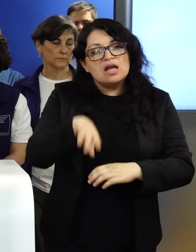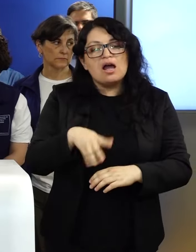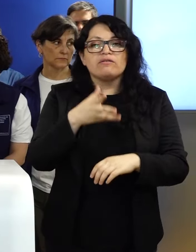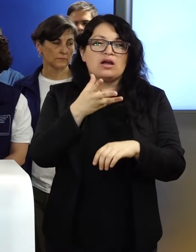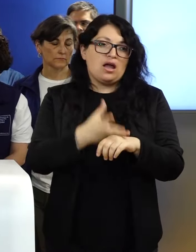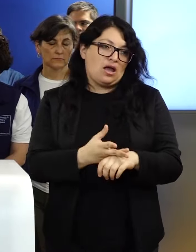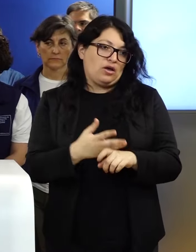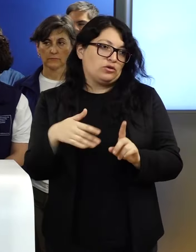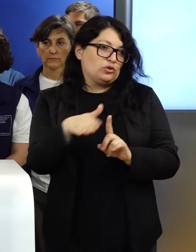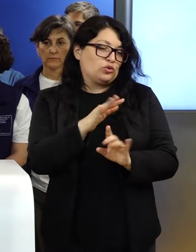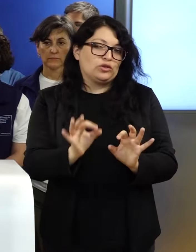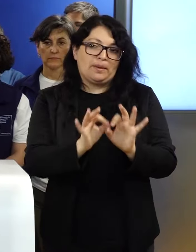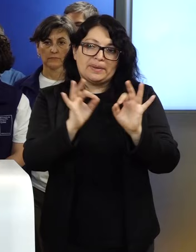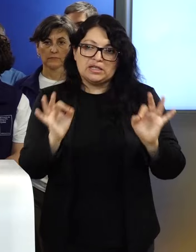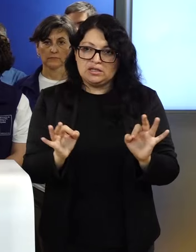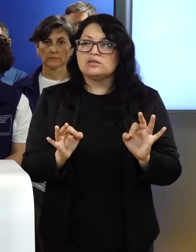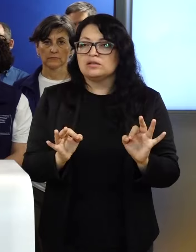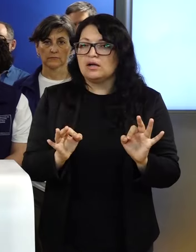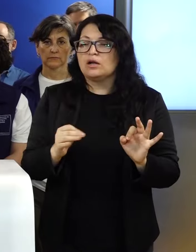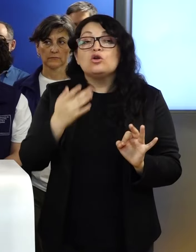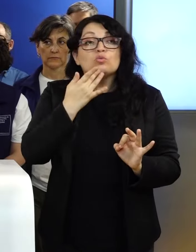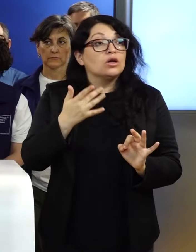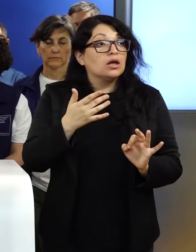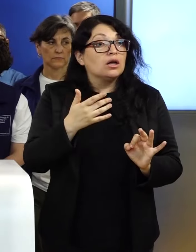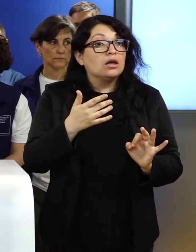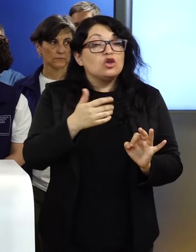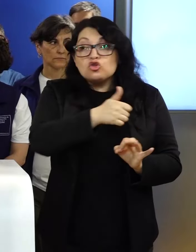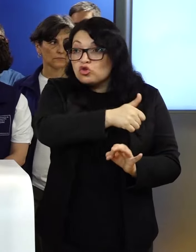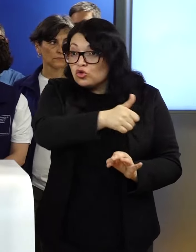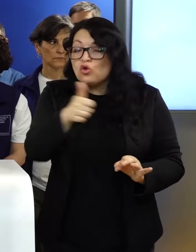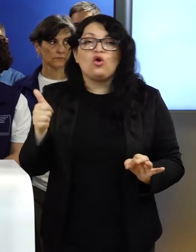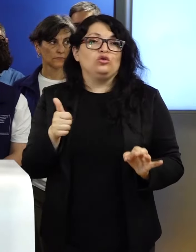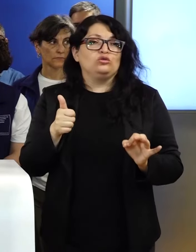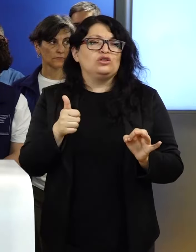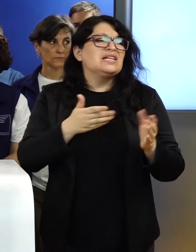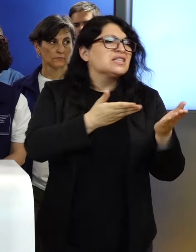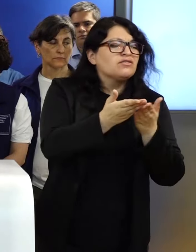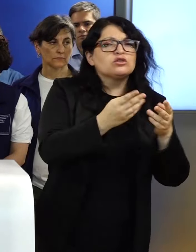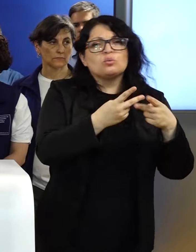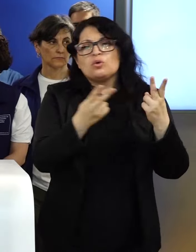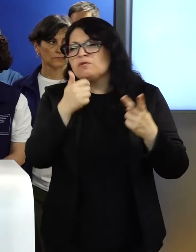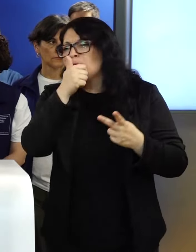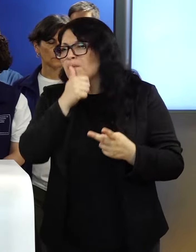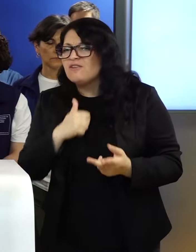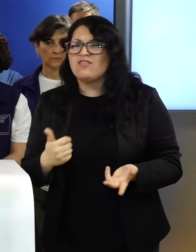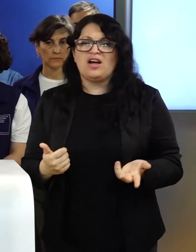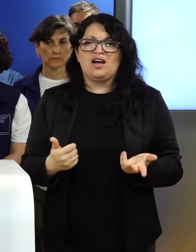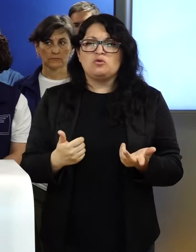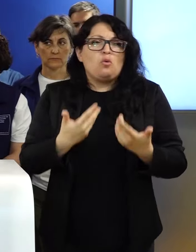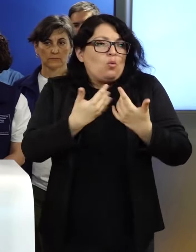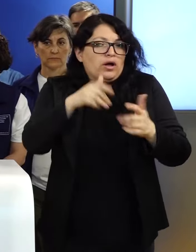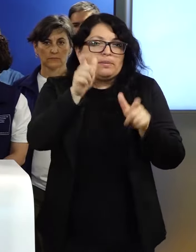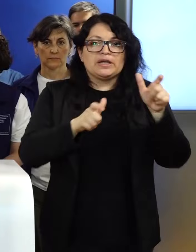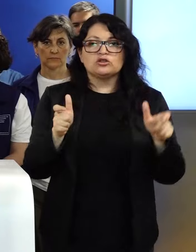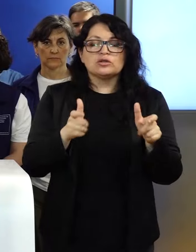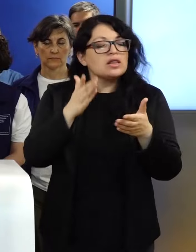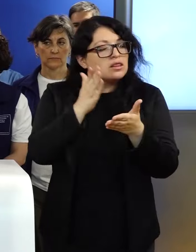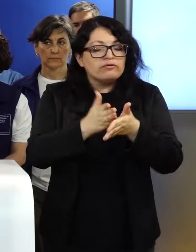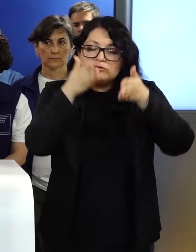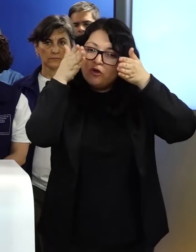todo el foco que tenemos puesto y que tiene que poner todo servicio, público, privado y cualquier persona,